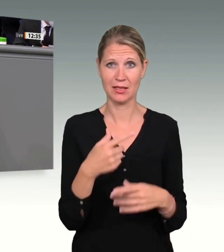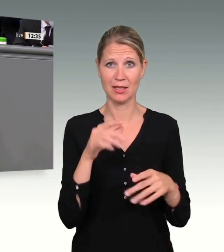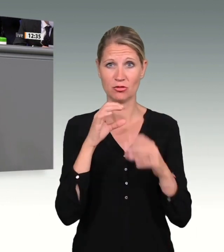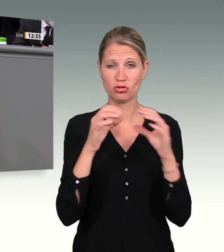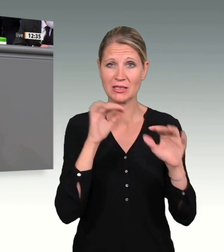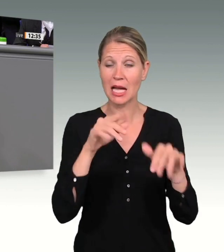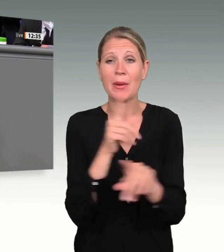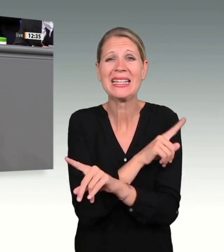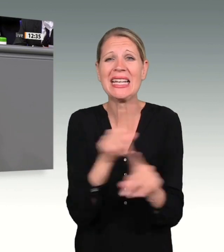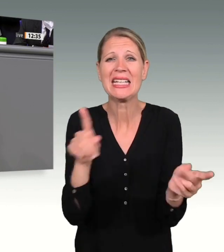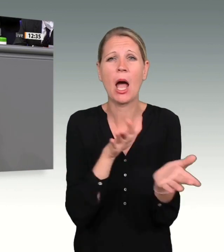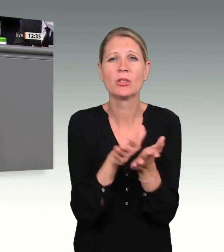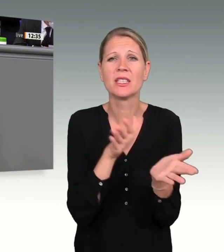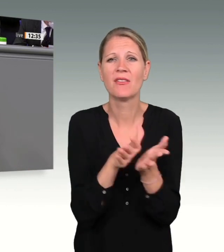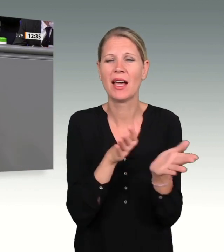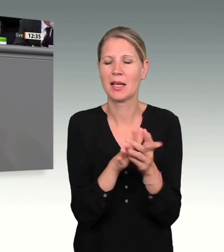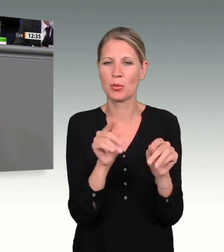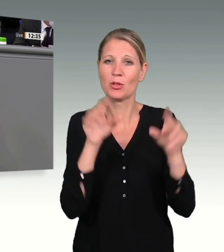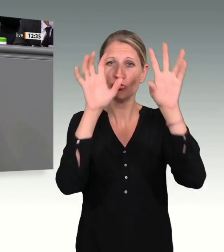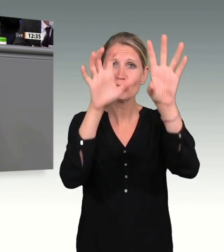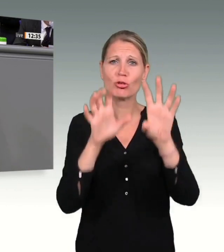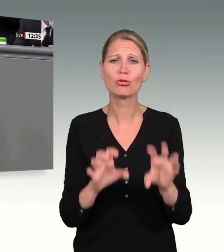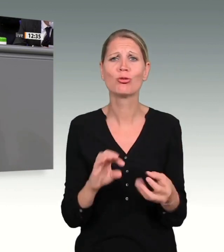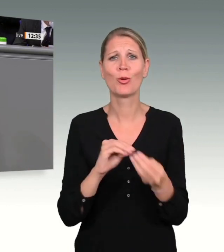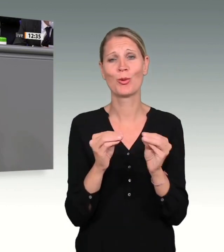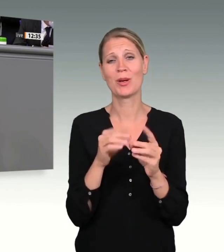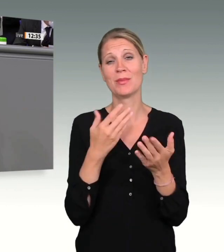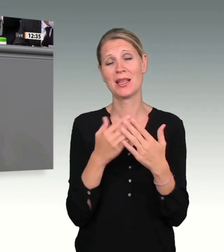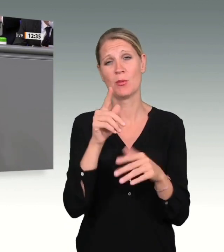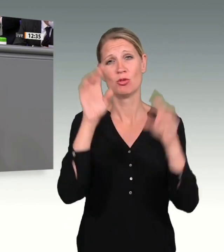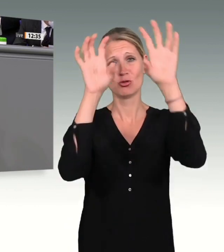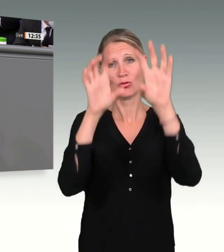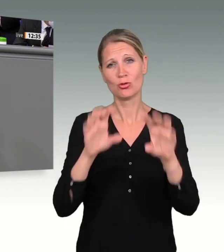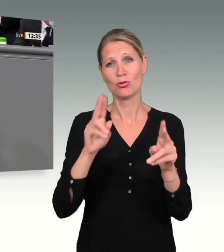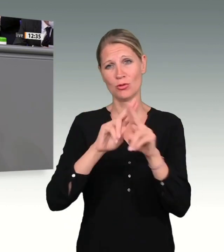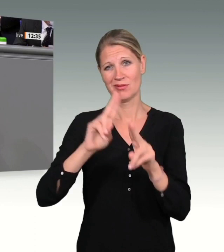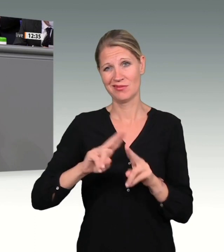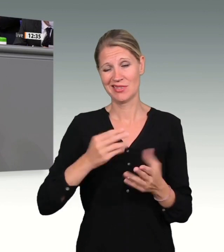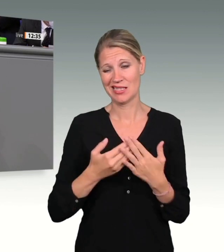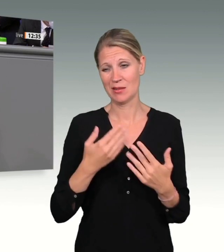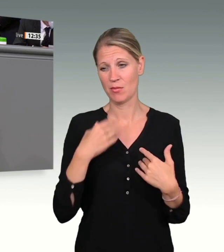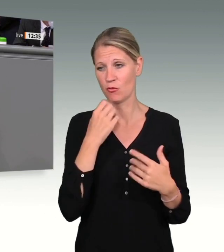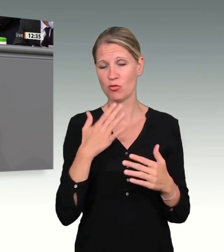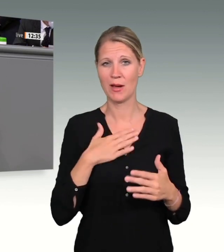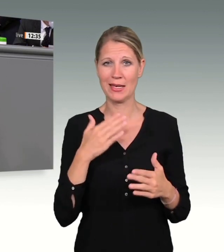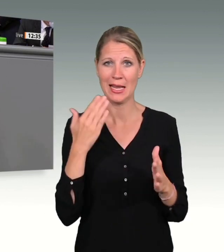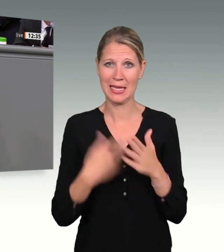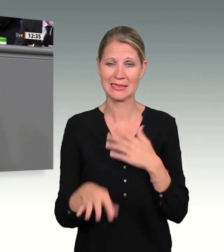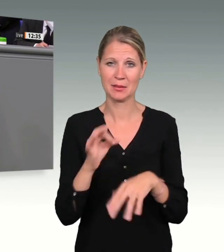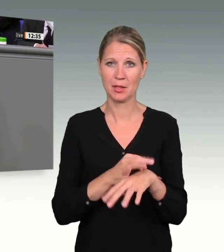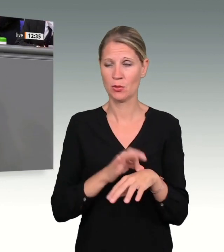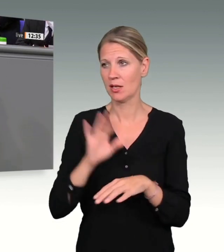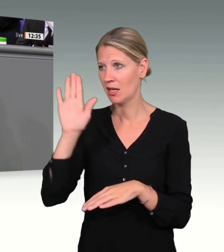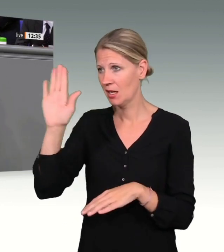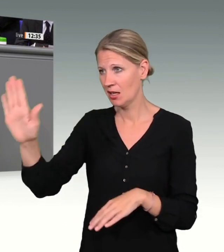müssen wir auch Strukturen angeben. Ich möchte aber meine letzte Minute Ihnen widmen, den Opfern und Hinterbliebenen.